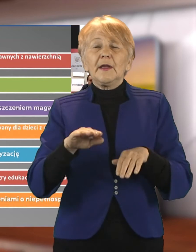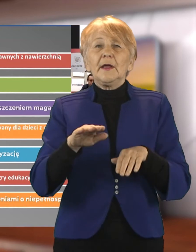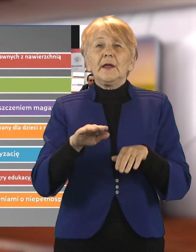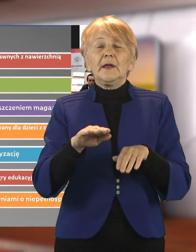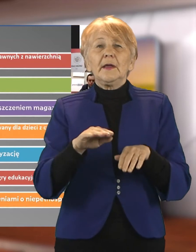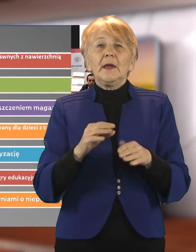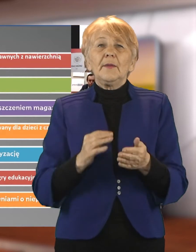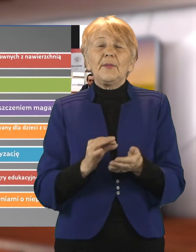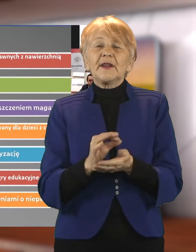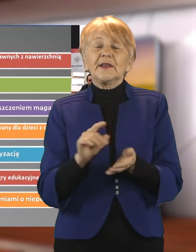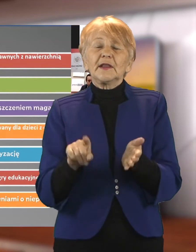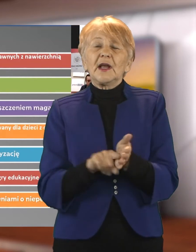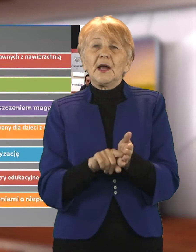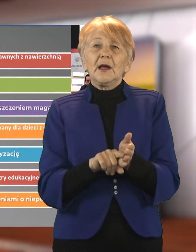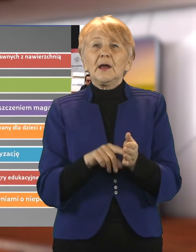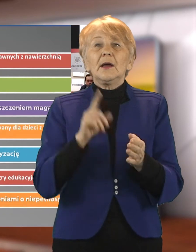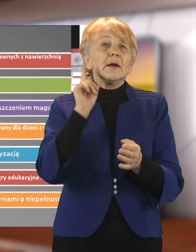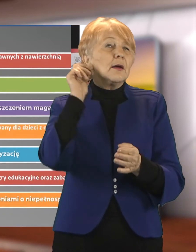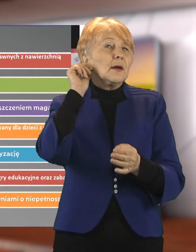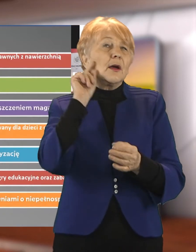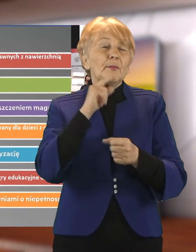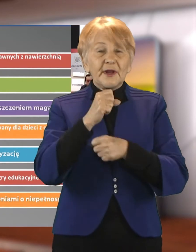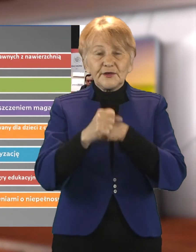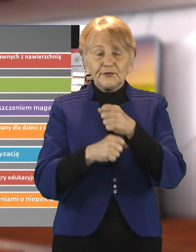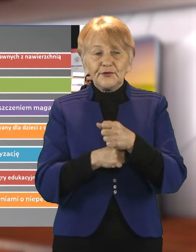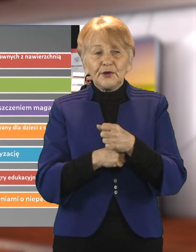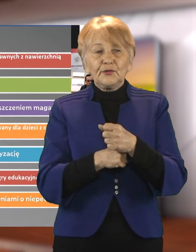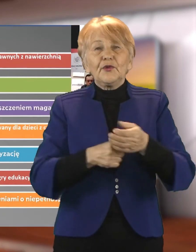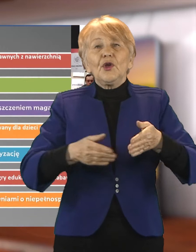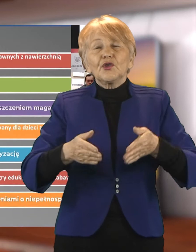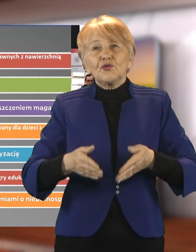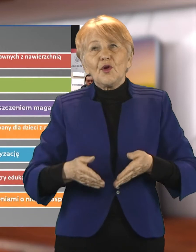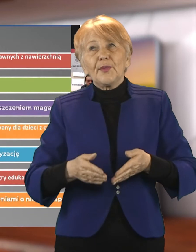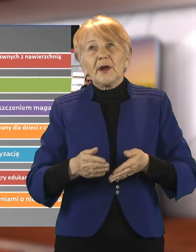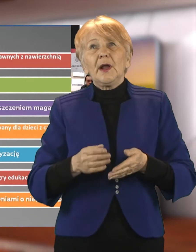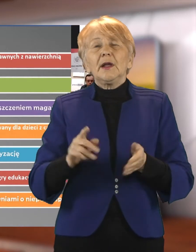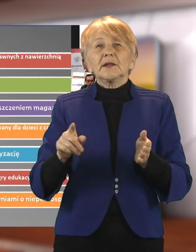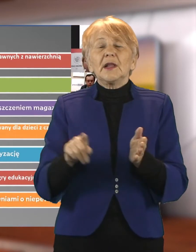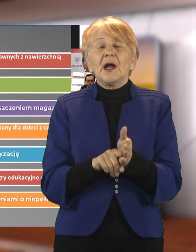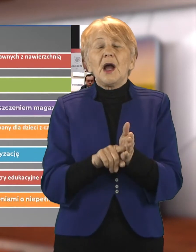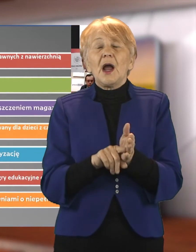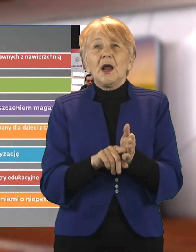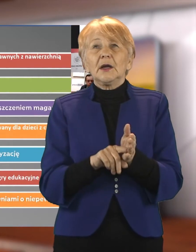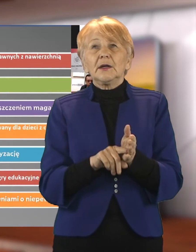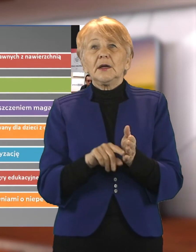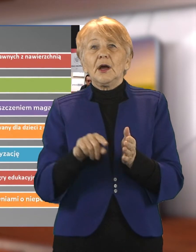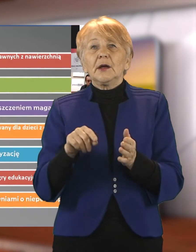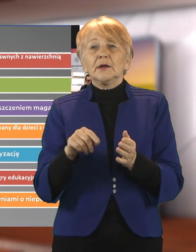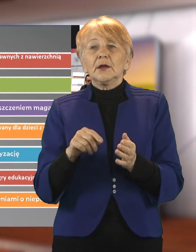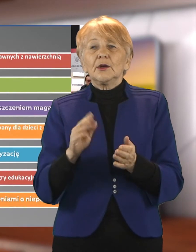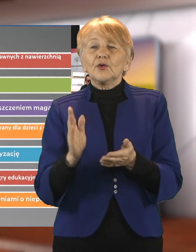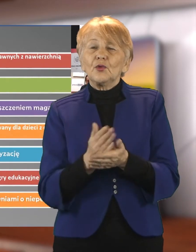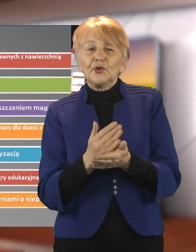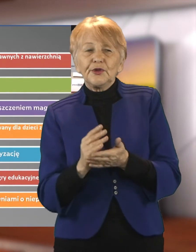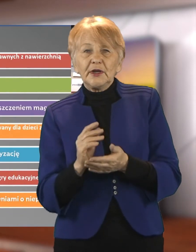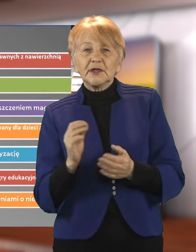niepełnosprawnych, bo także i o tej części podopiecznych myślimy. Dodatkowa toaleta dla rodziców od strony pracu